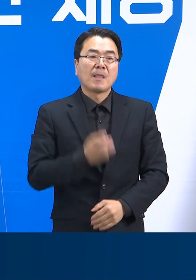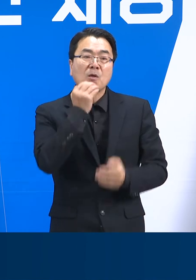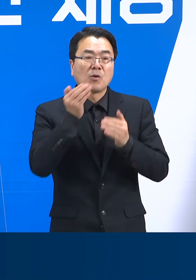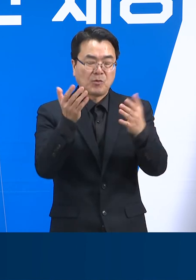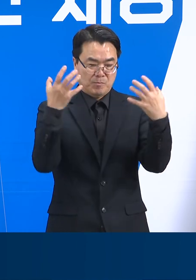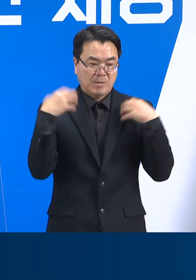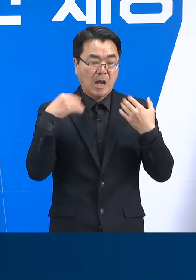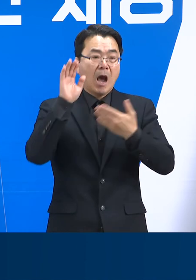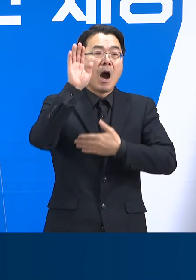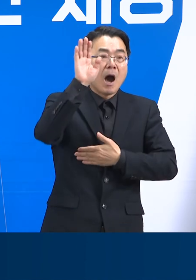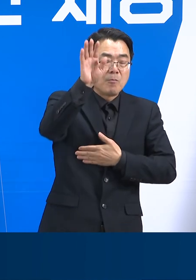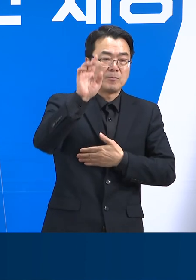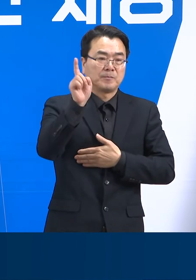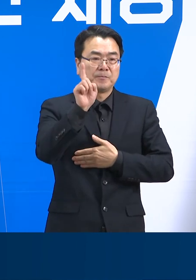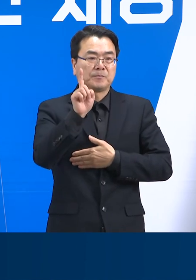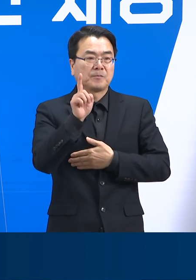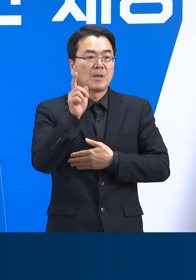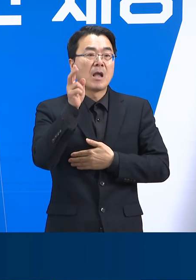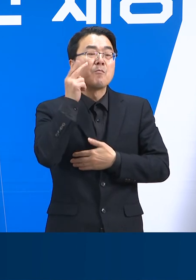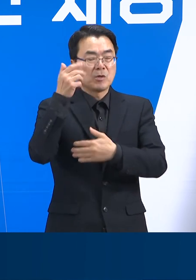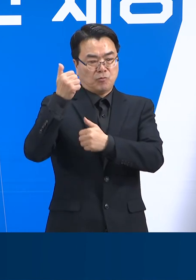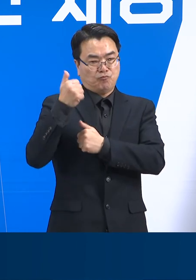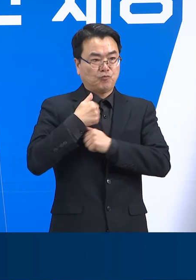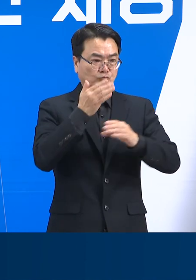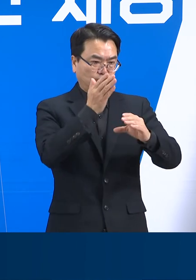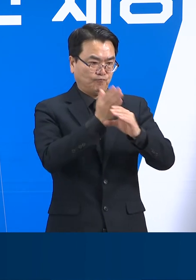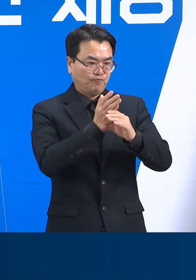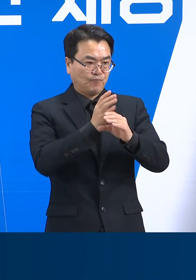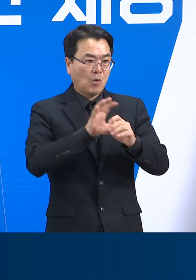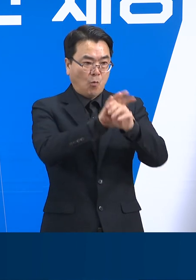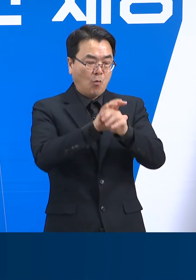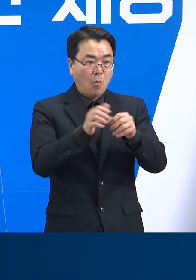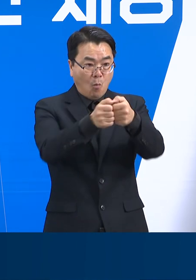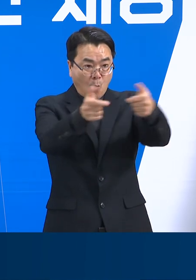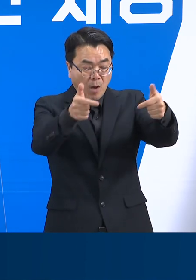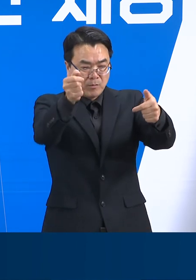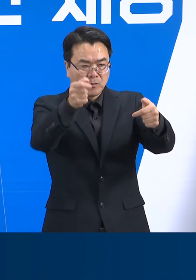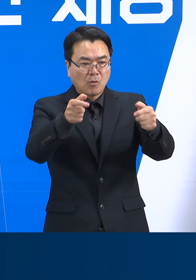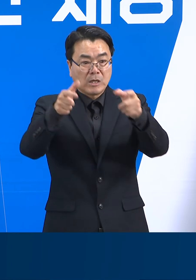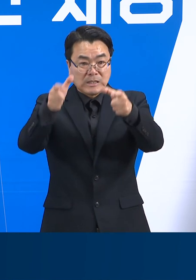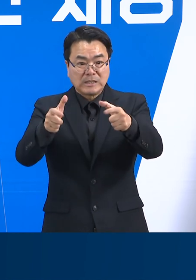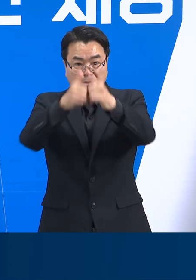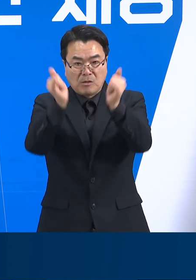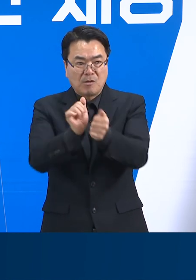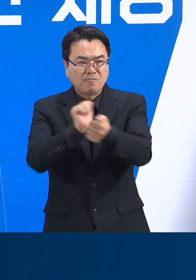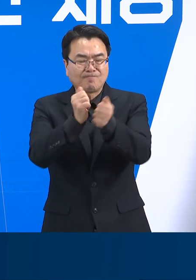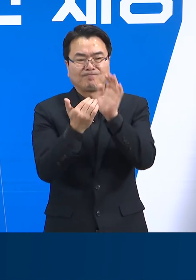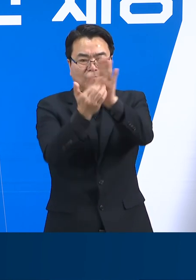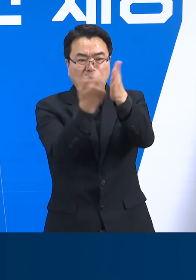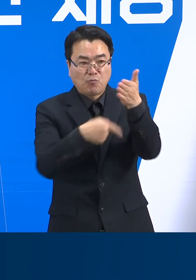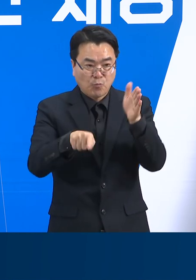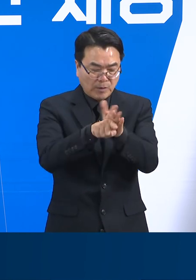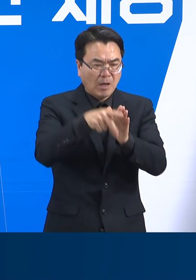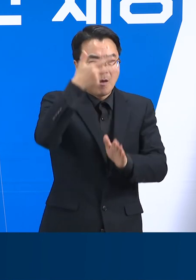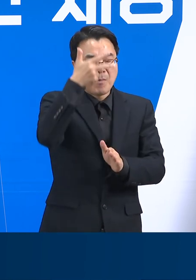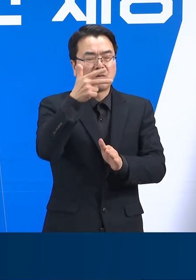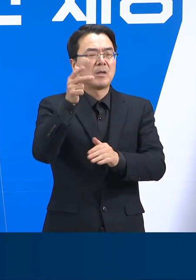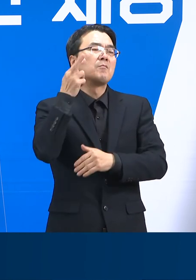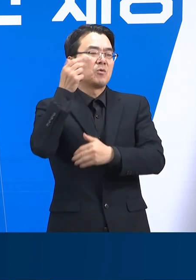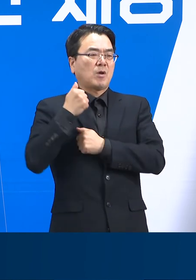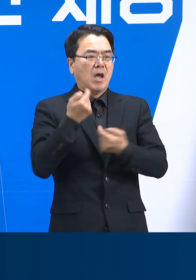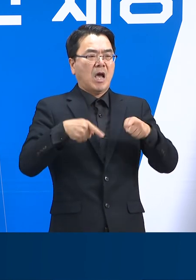앞으로도 중앙 미군 부대를 중심으로 한 코로나19 확산과 제약사의 전파 방지를 위해 평택시 미군 측과